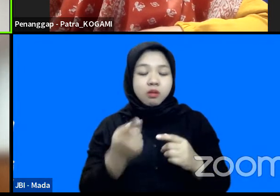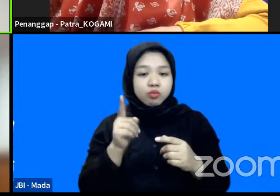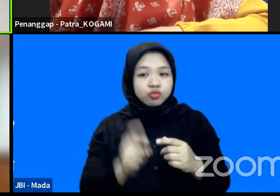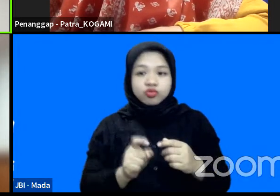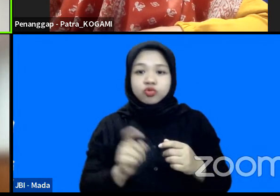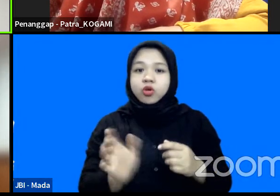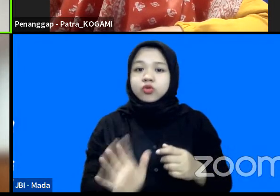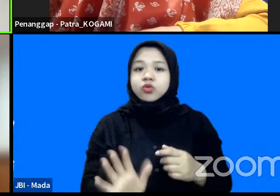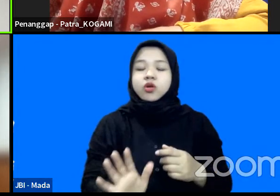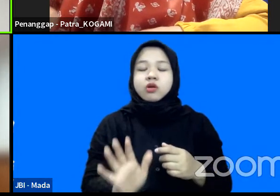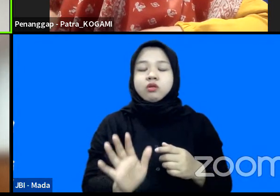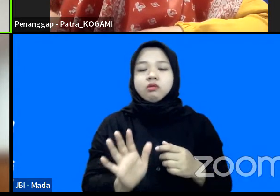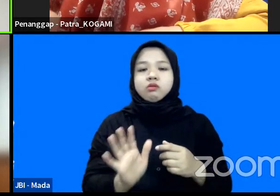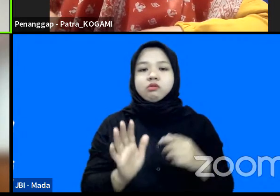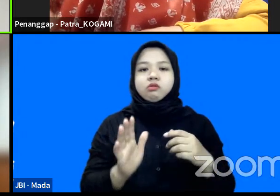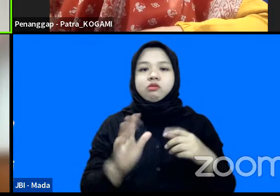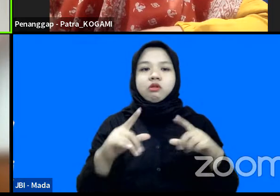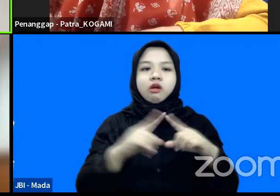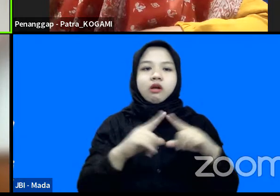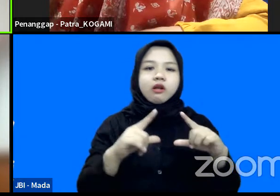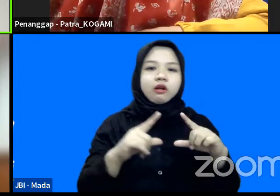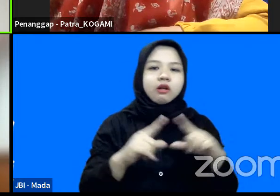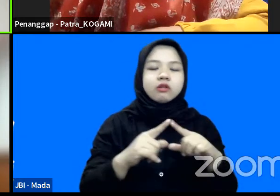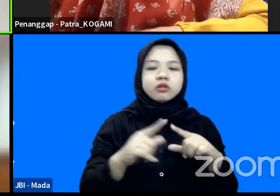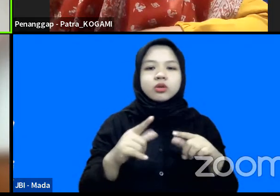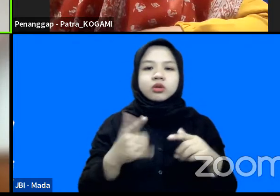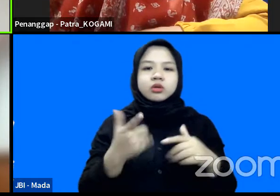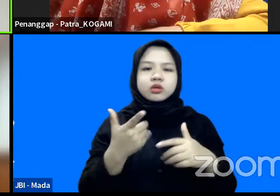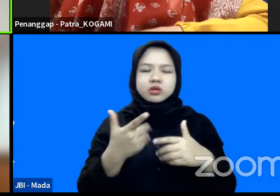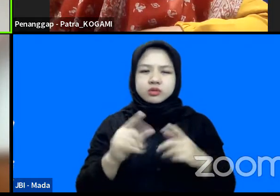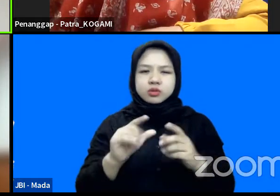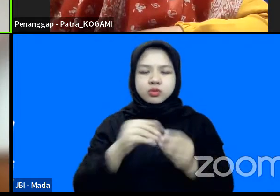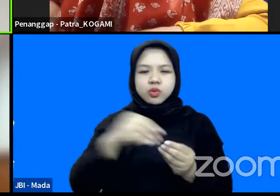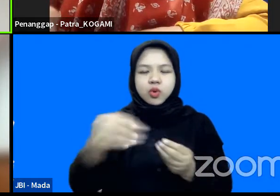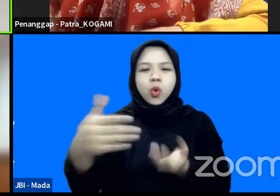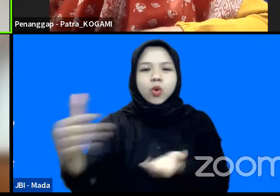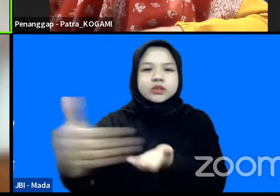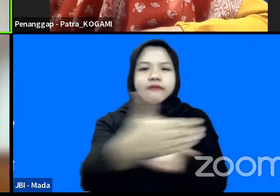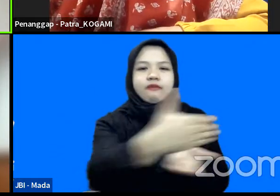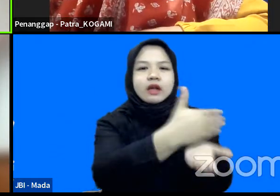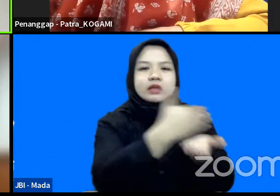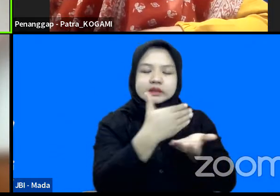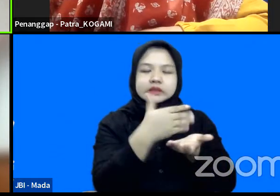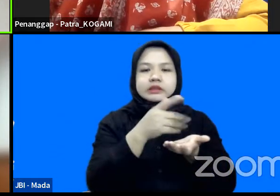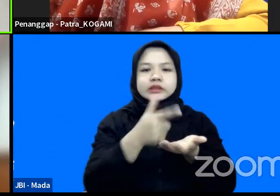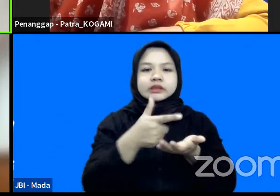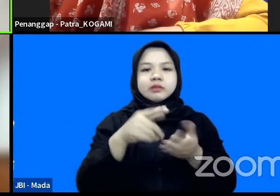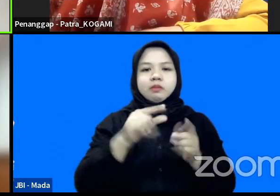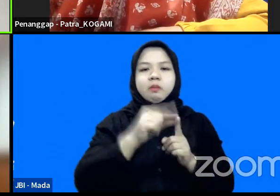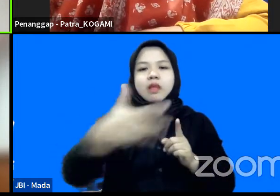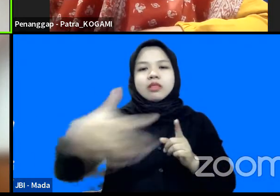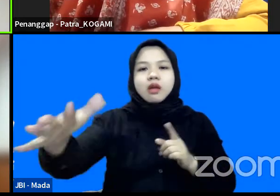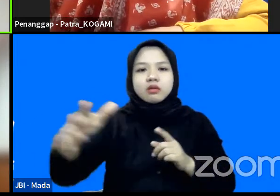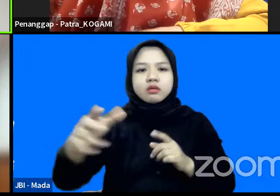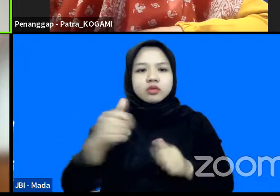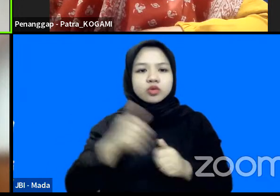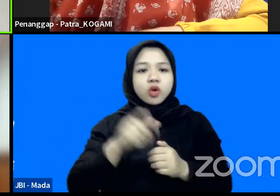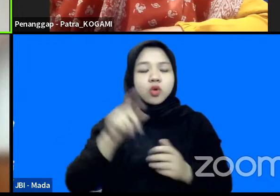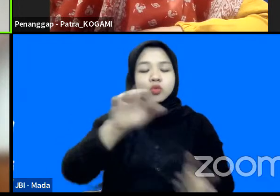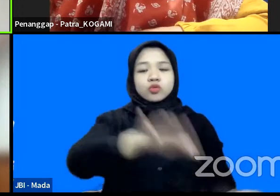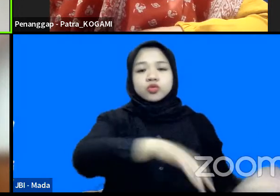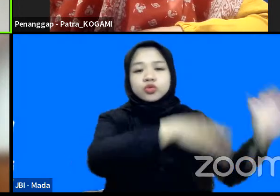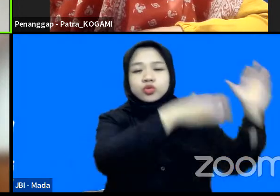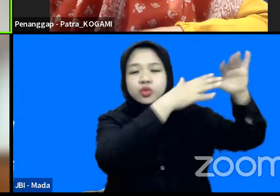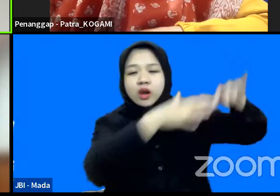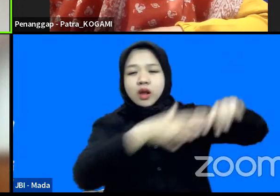apa namanya instrumen observasi lepas pantai tetap perlu gimana kalau kita dapat tsunami dari jarak jauh kita datang